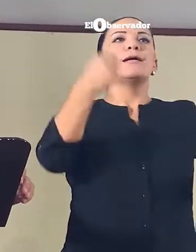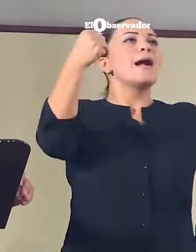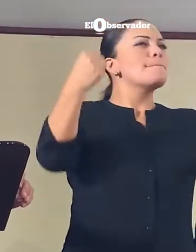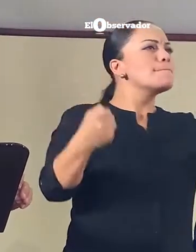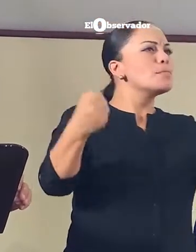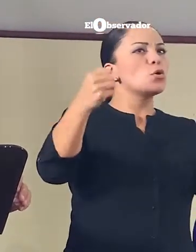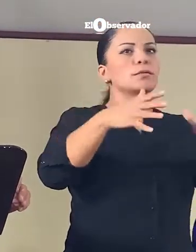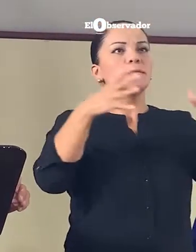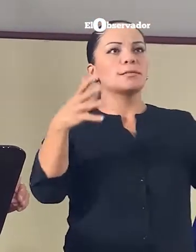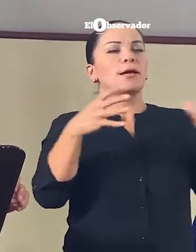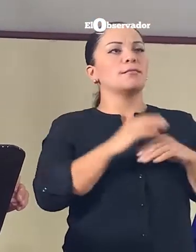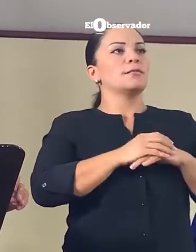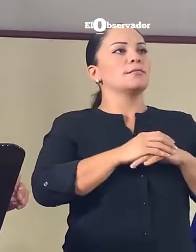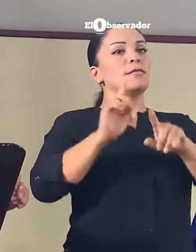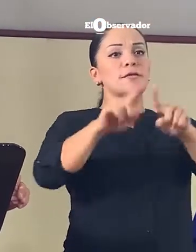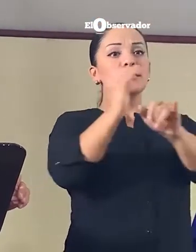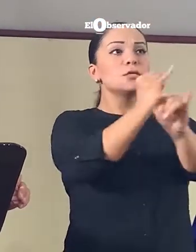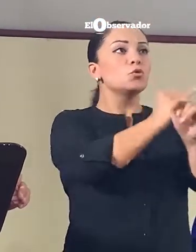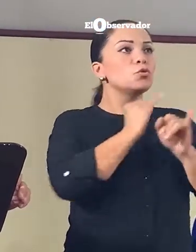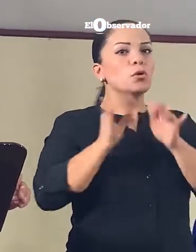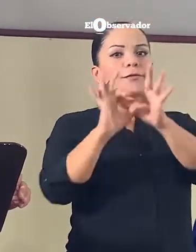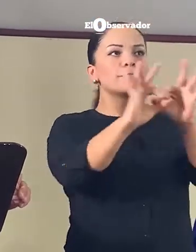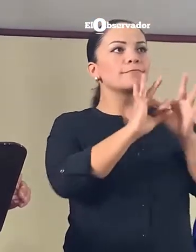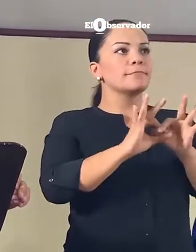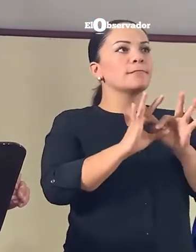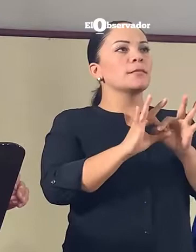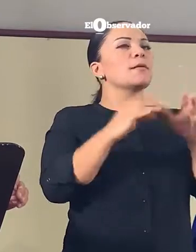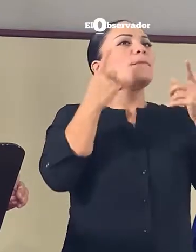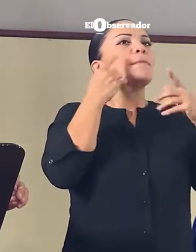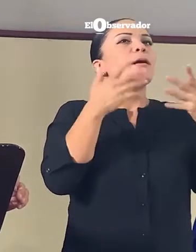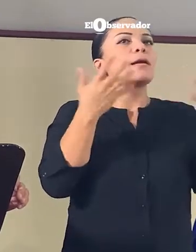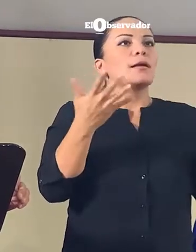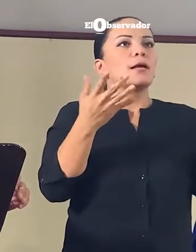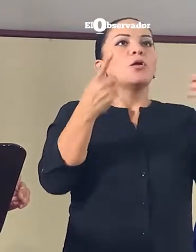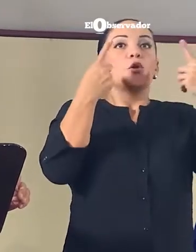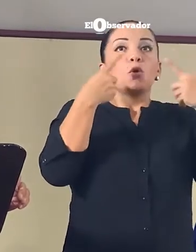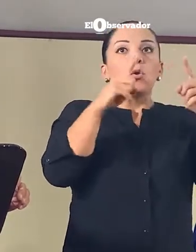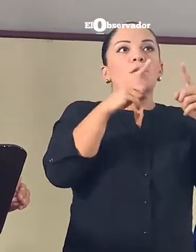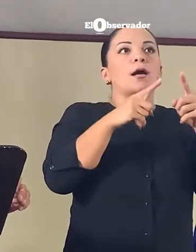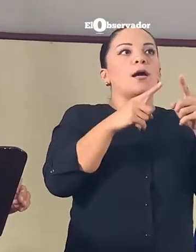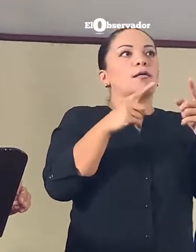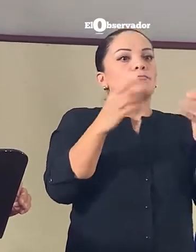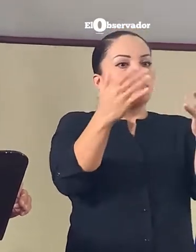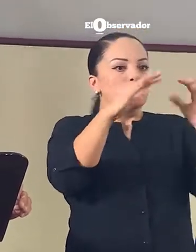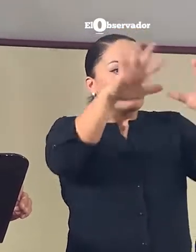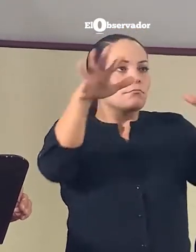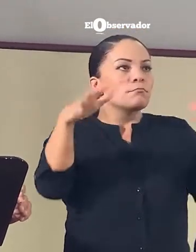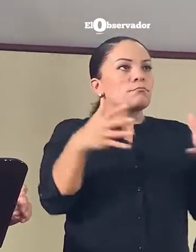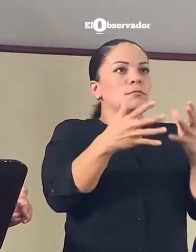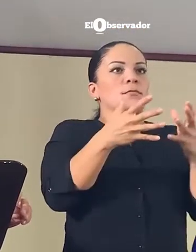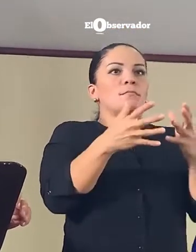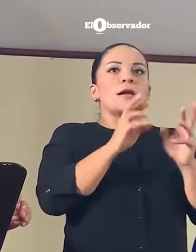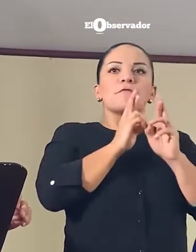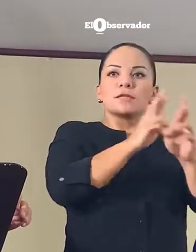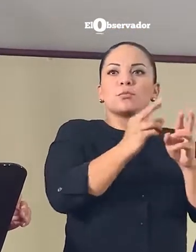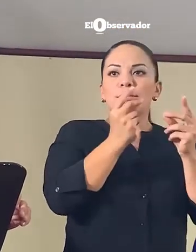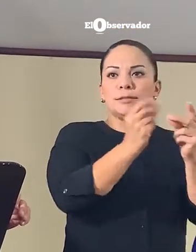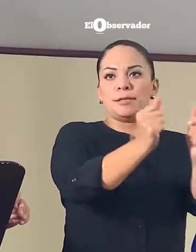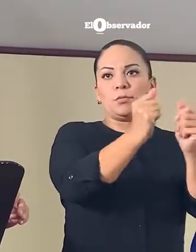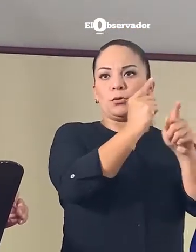de todas las instituciones para acercarnos al territorio y tener una más efectiva respuesta.